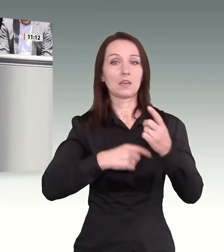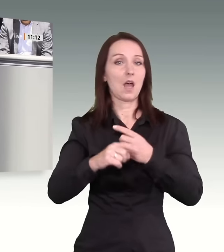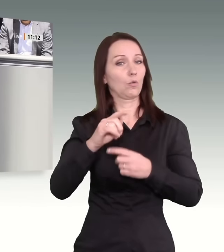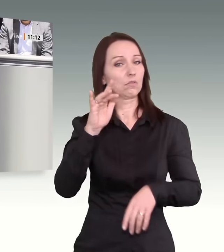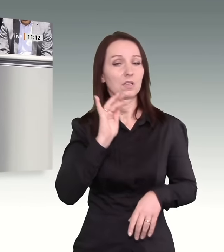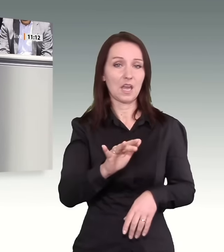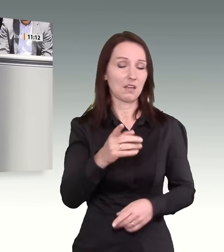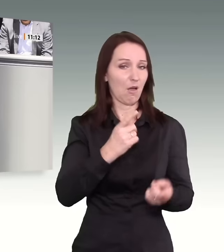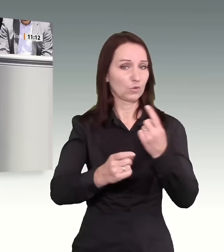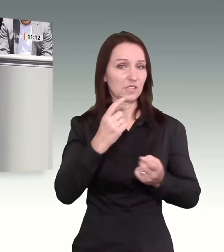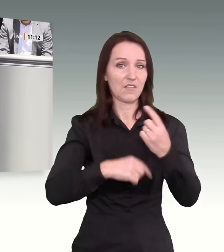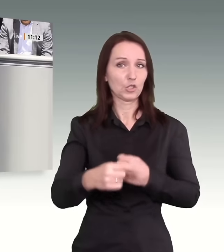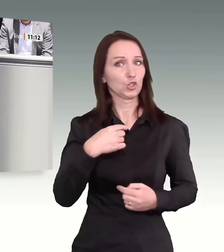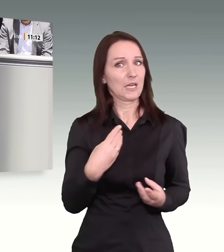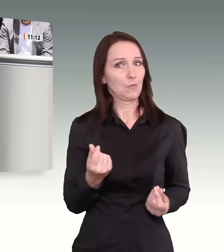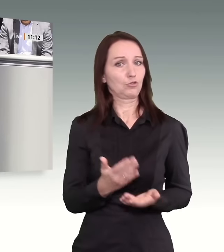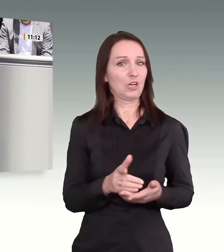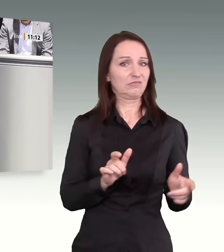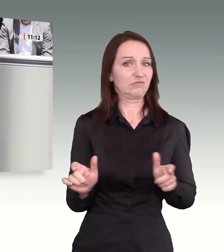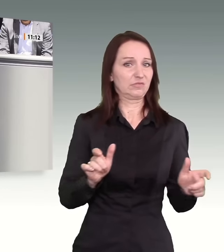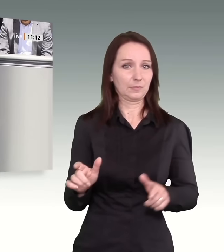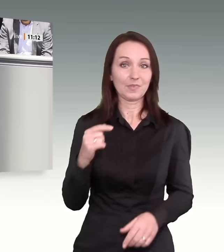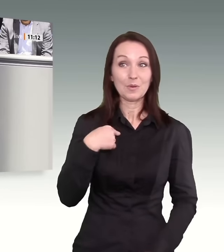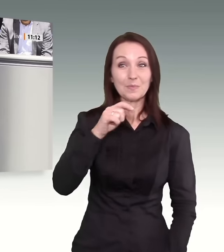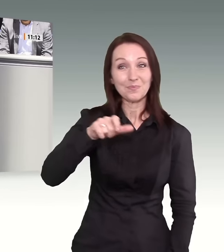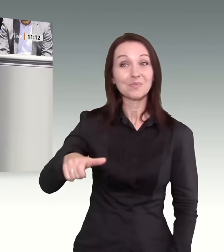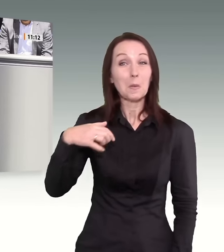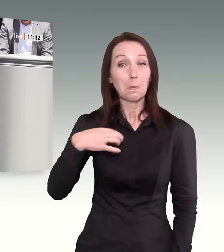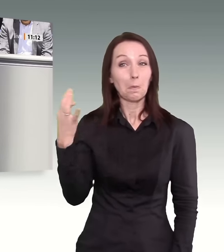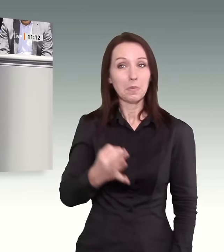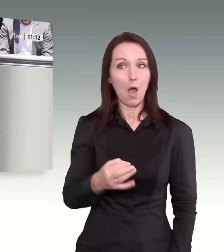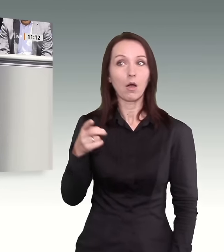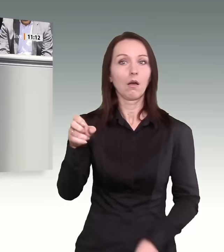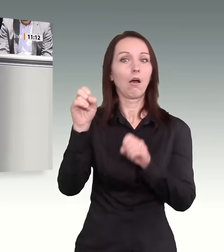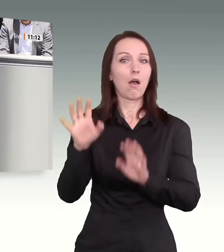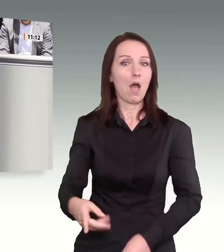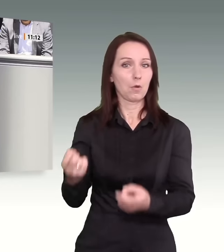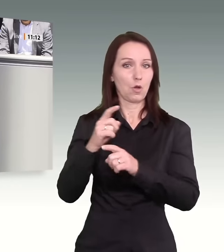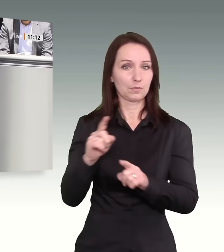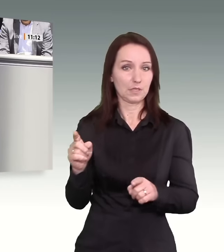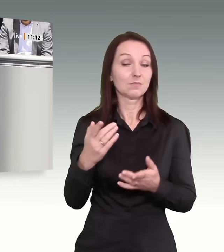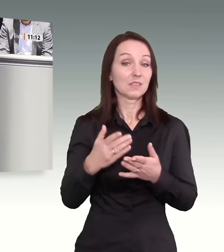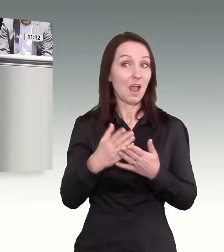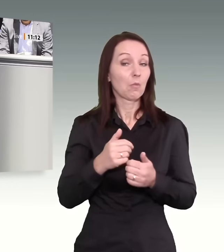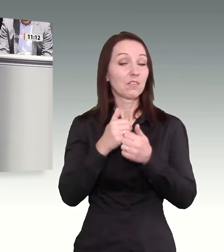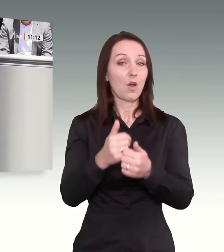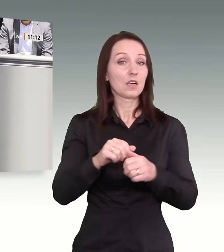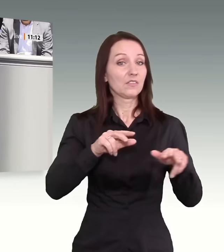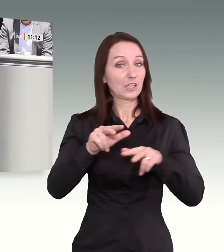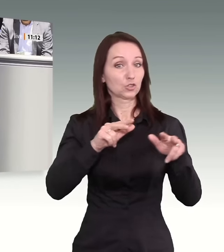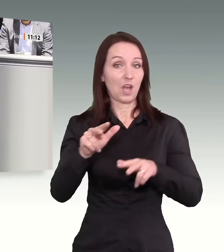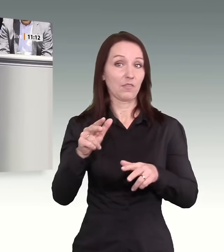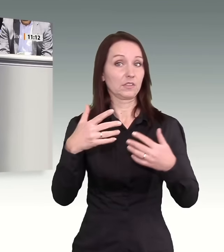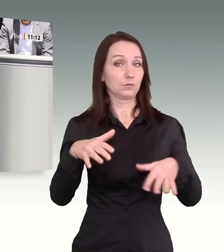schrecken sie diejenigen ab, die wir hier dringend brauchen. Und letztlich schaden sie damit sogar unserer Wirtschaft. Wirtschaftskompetenz geht